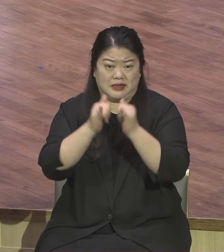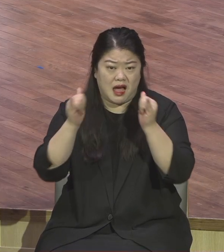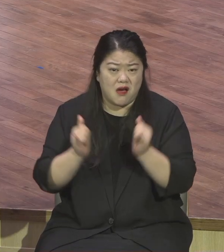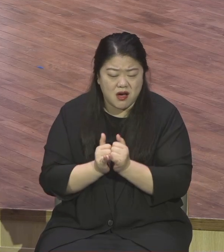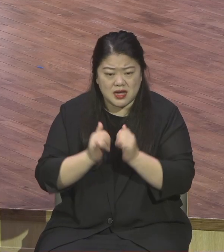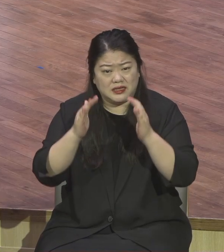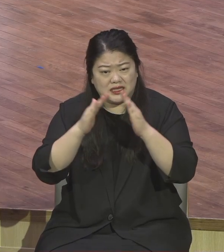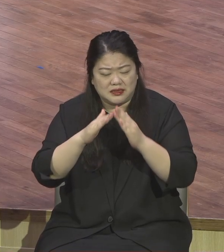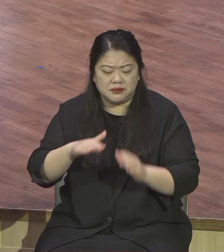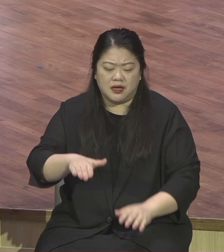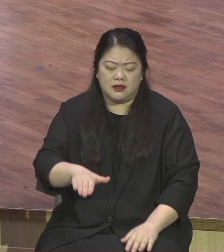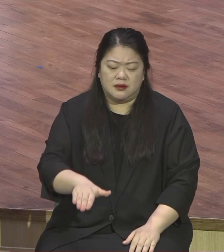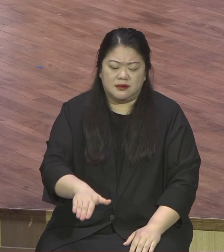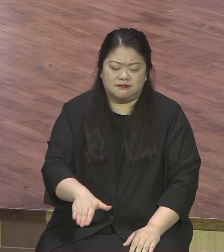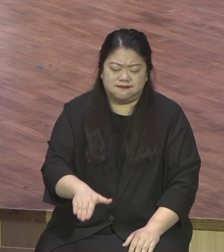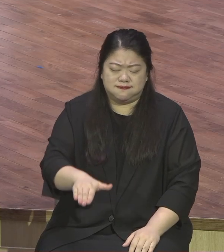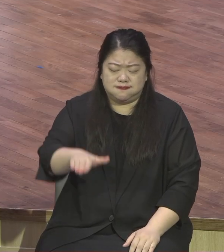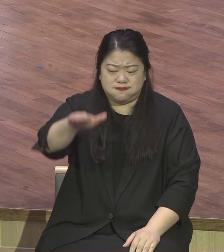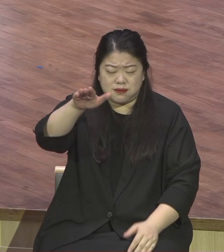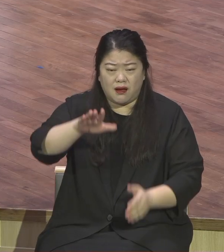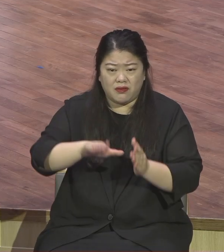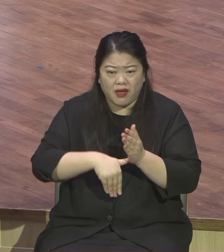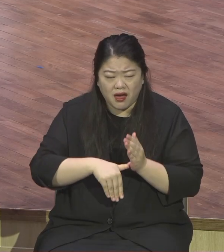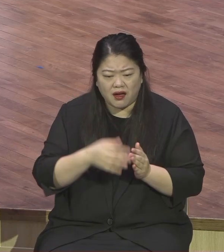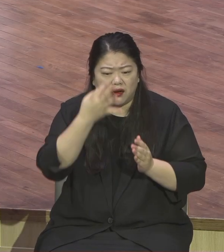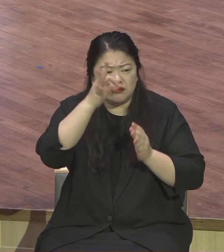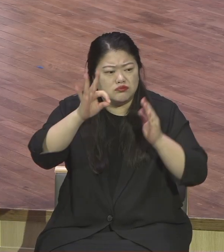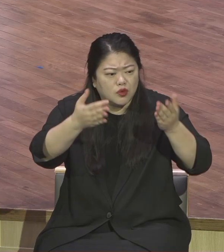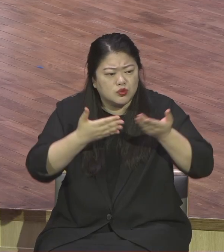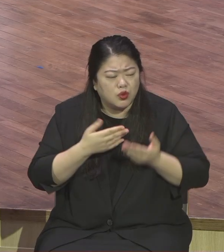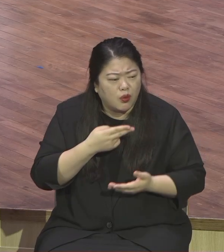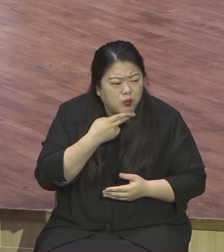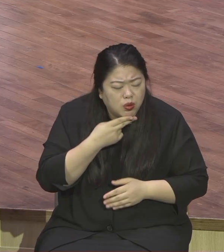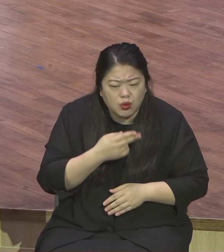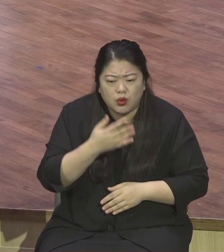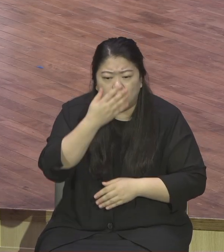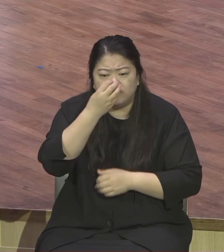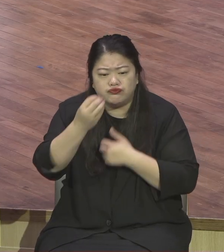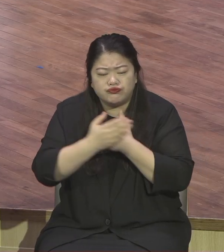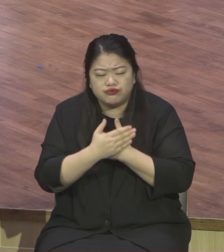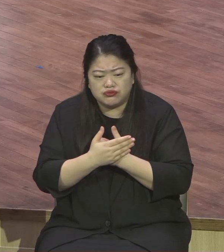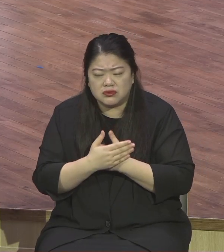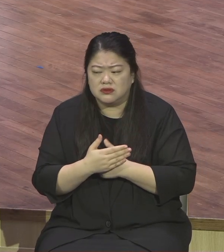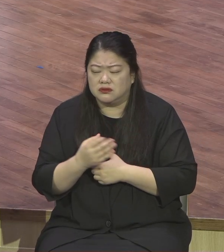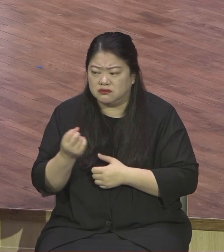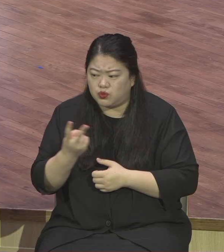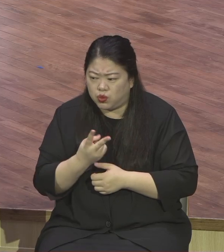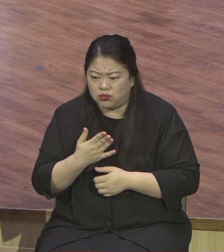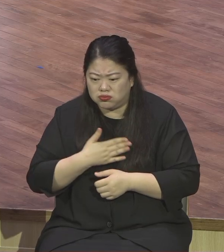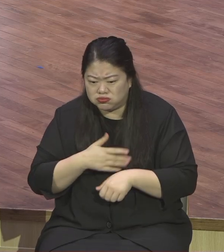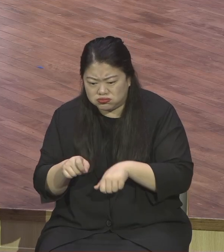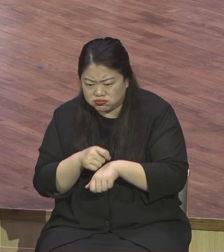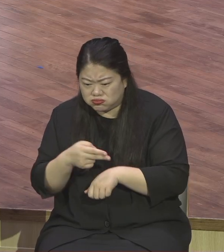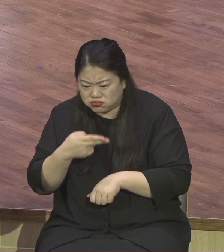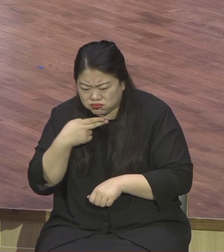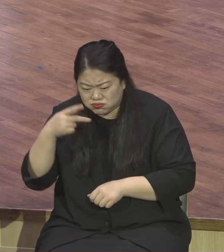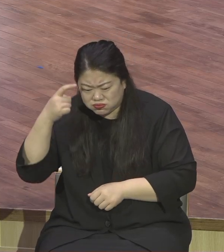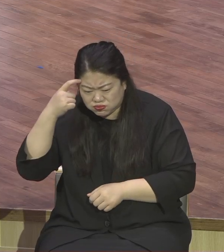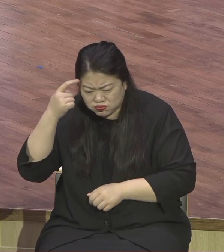받아보려고 했는데 인정 또한에 나를 무시해 돌아버립니다. 완전히 심지어